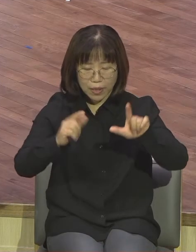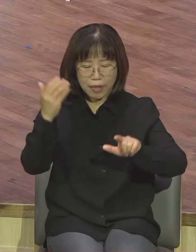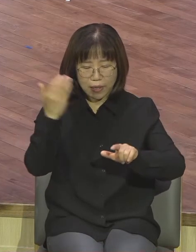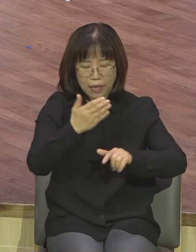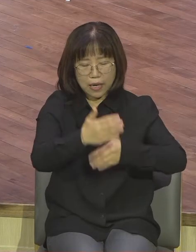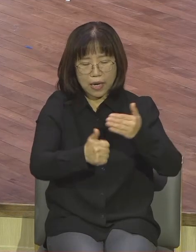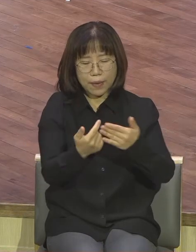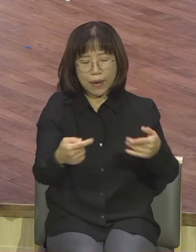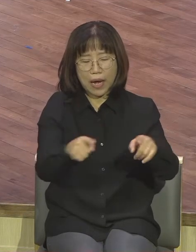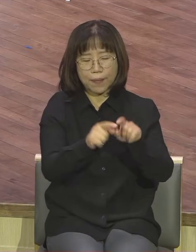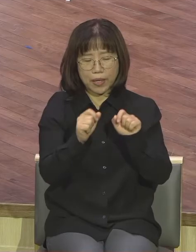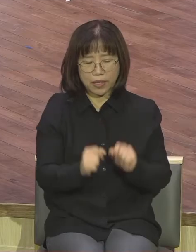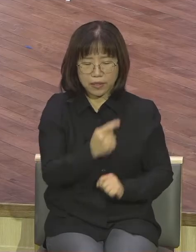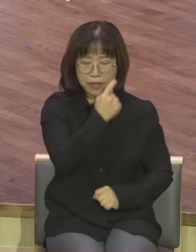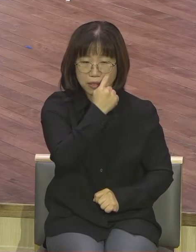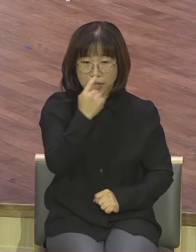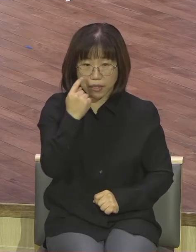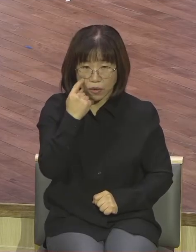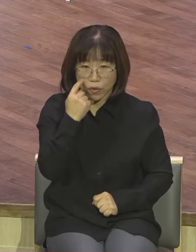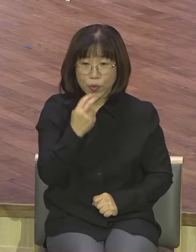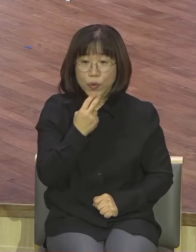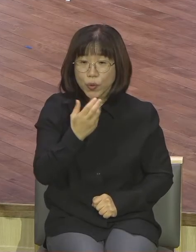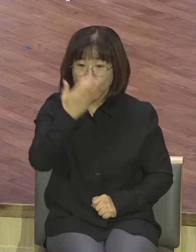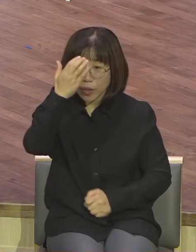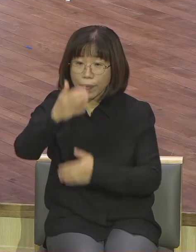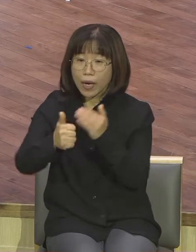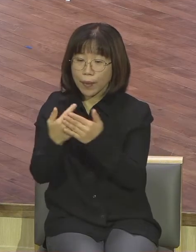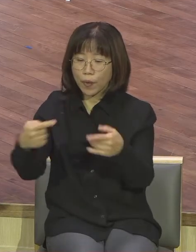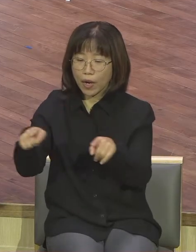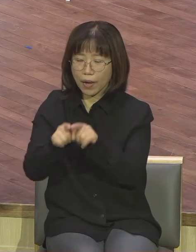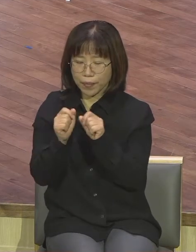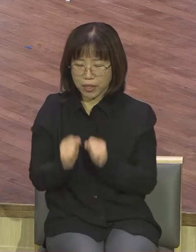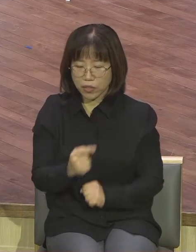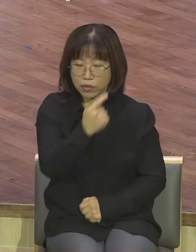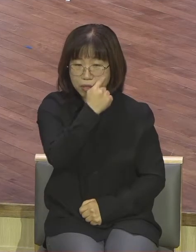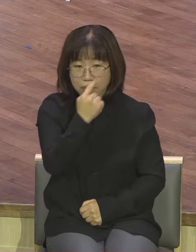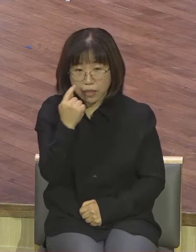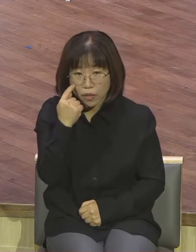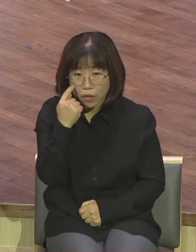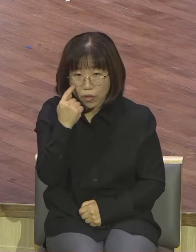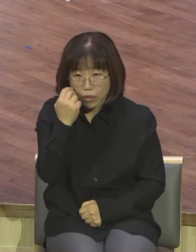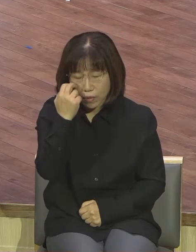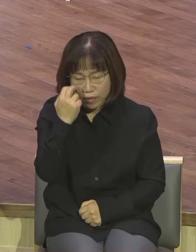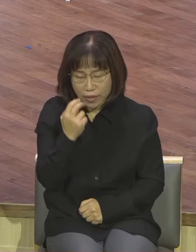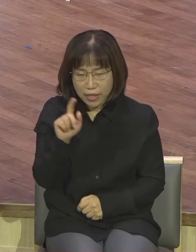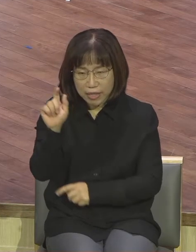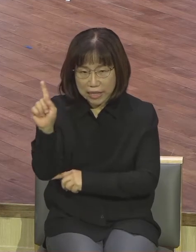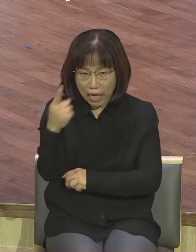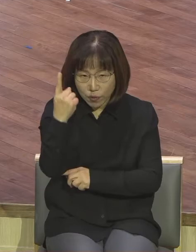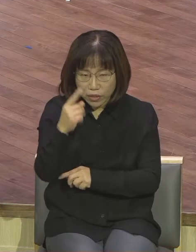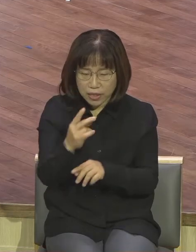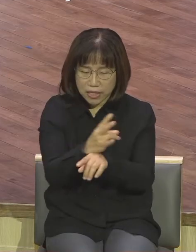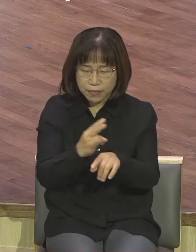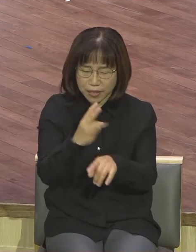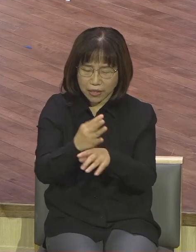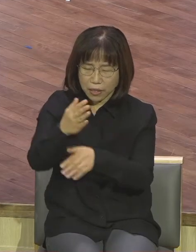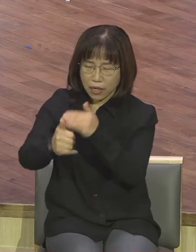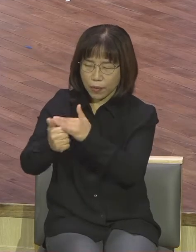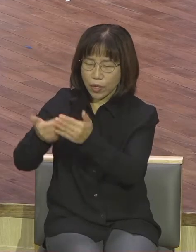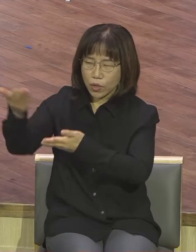요새벡에게 정거가 있었다는 거에요 정거가 한마디로 다윗이 24시에 하나님과 소통하는 기도의 사람이었다는 겁니다